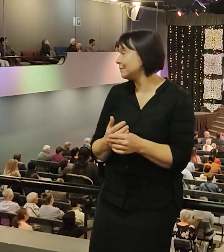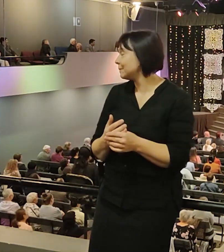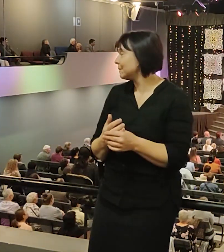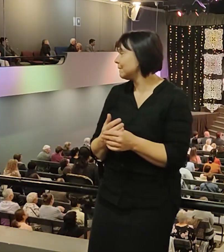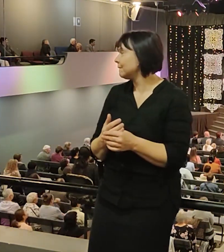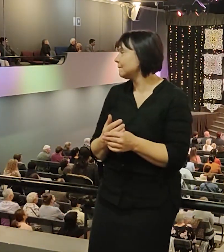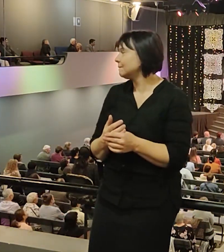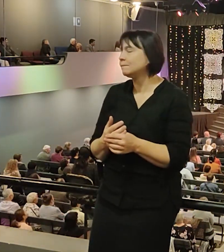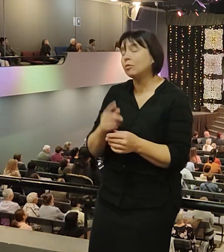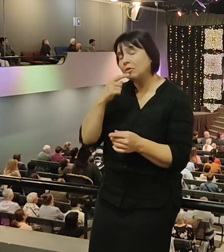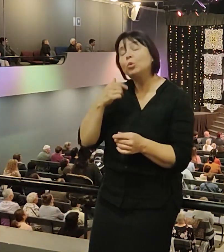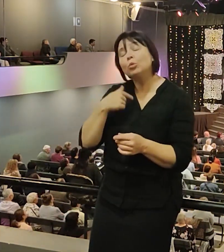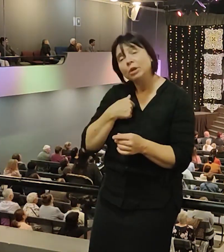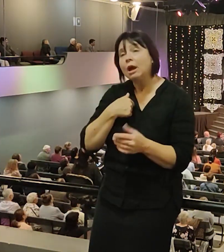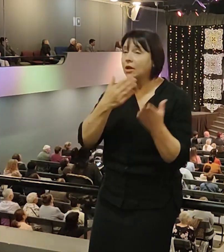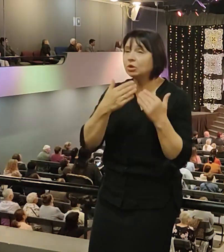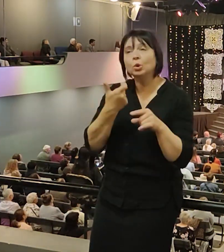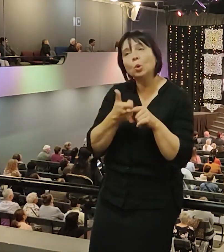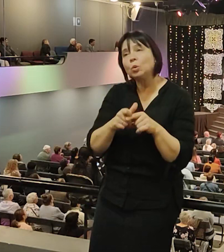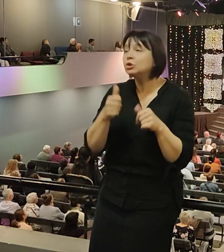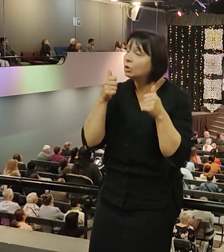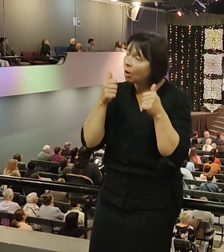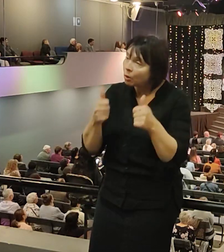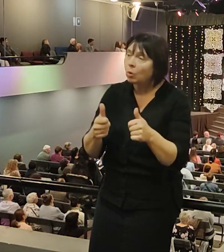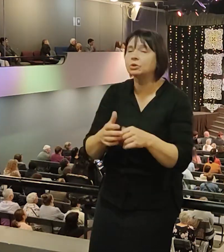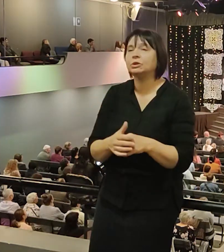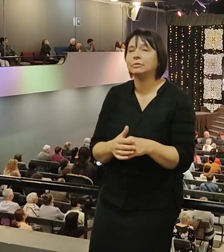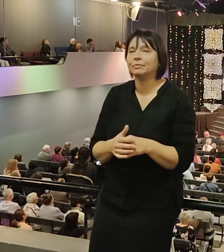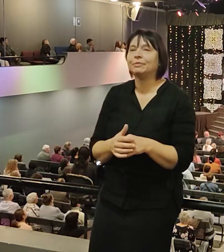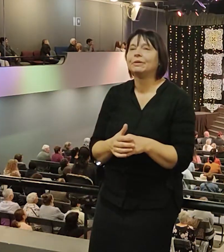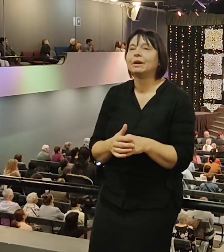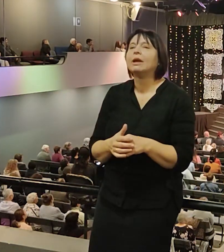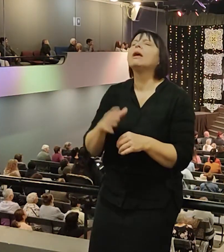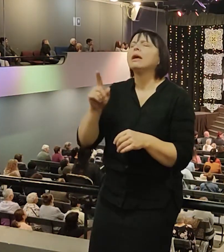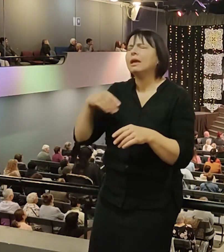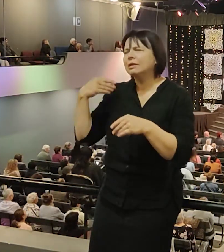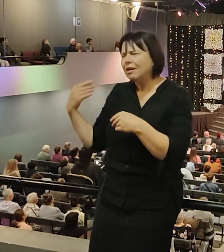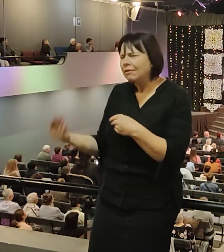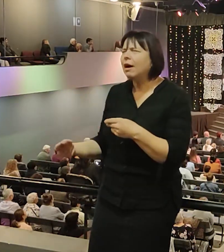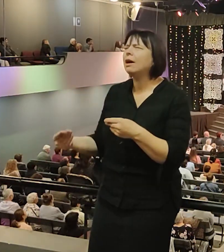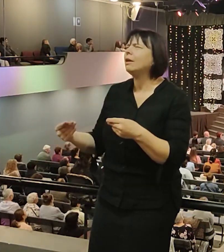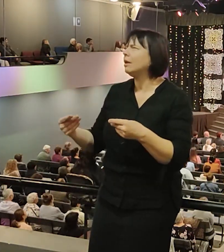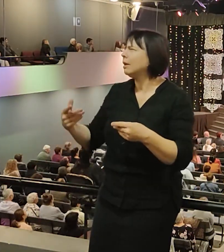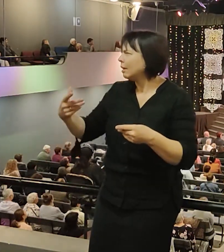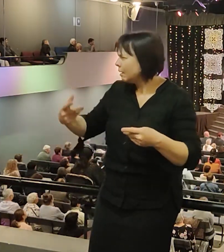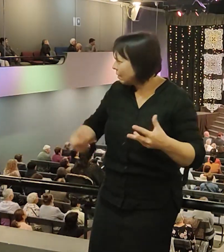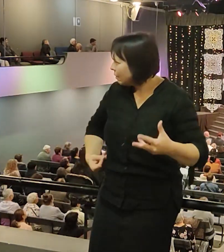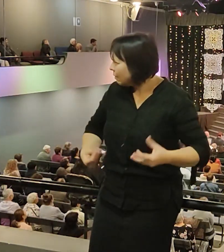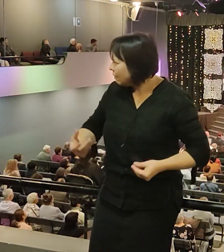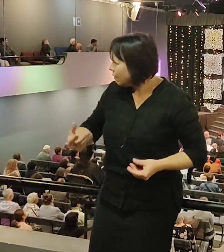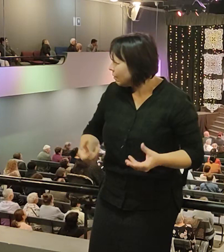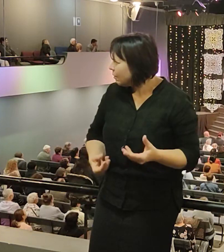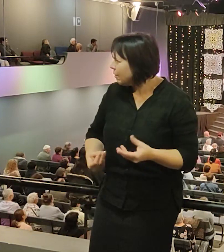Он говорит, очень хорошее. Тогда будем работать. Антибиотикам давали по 3 тысячи мили, да?